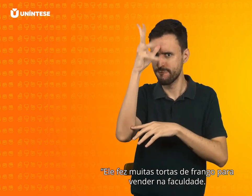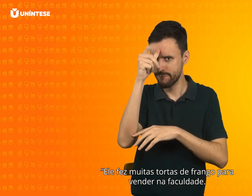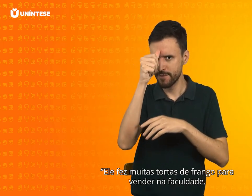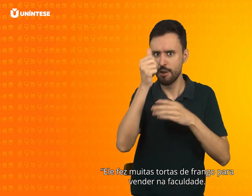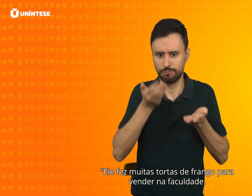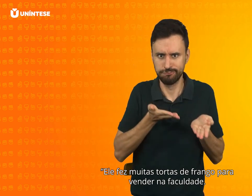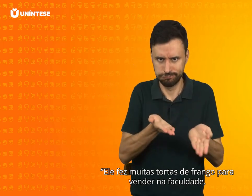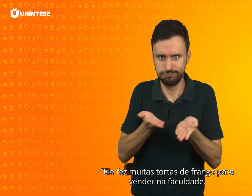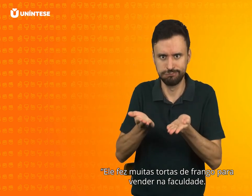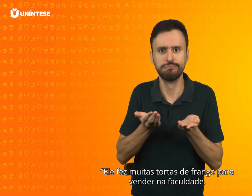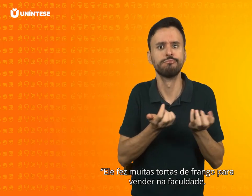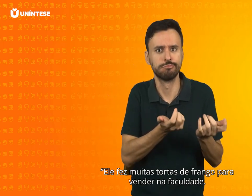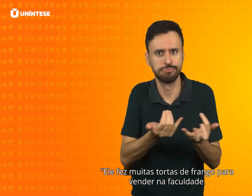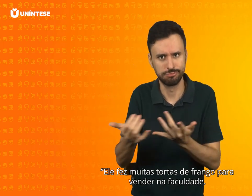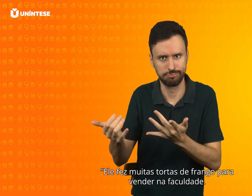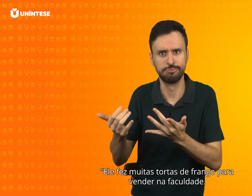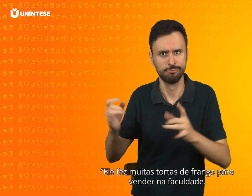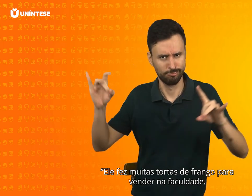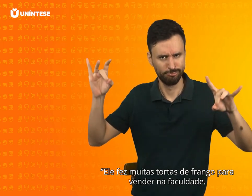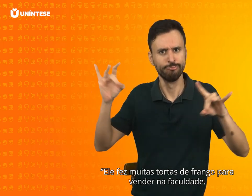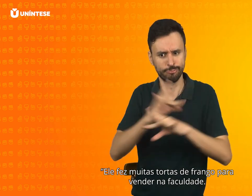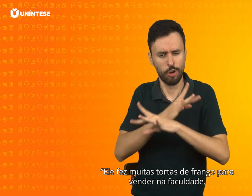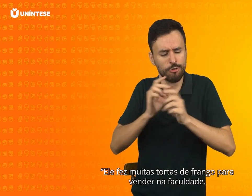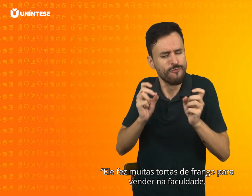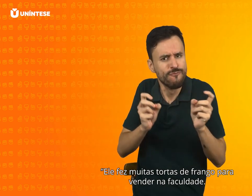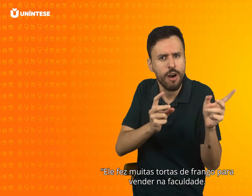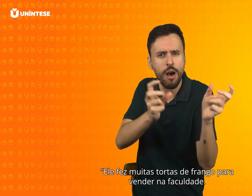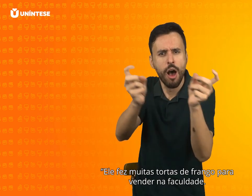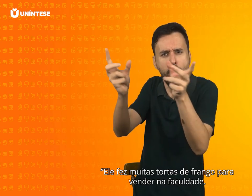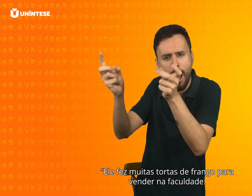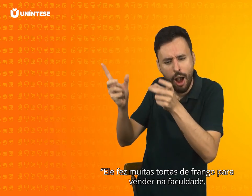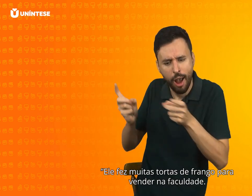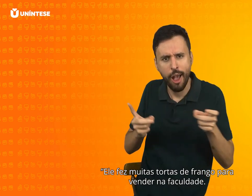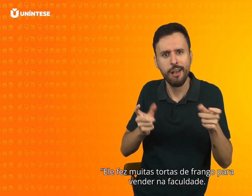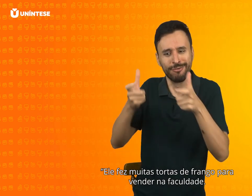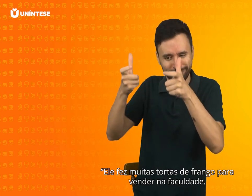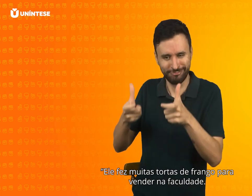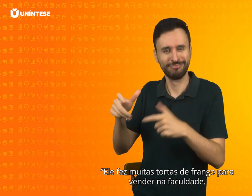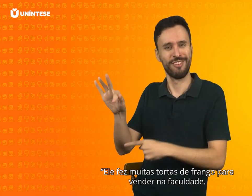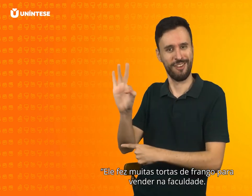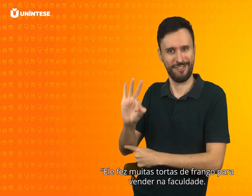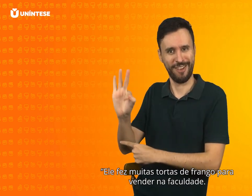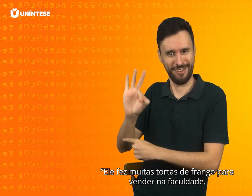muitas tortas de frango para vender na faculdade.